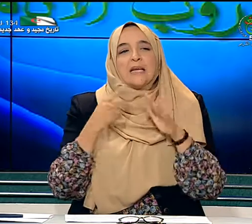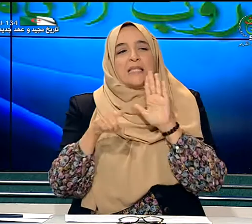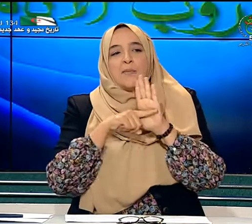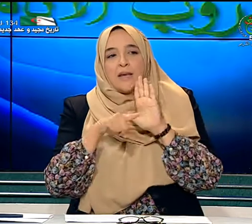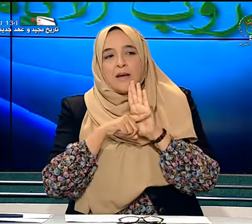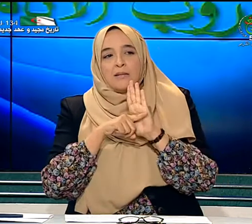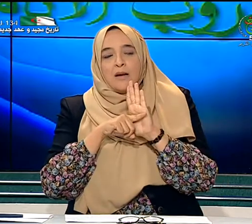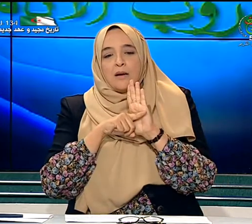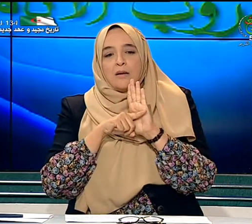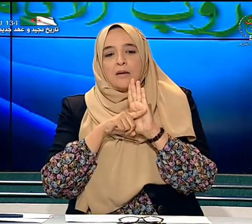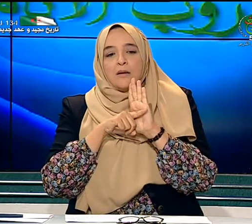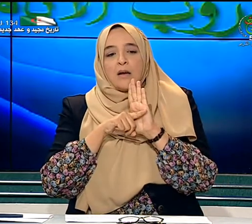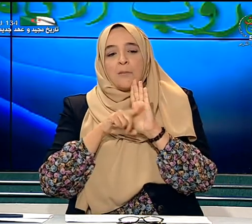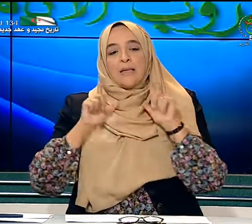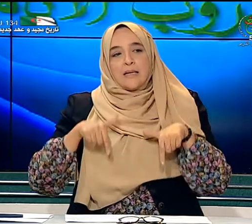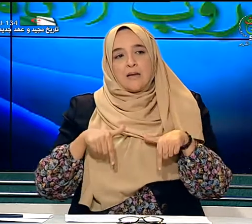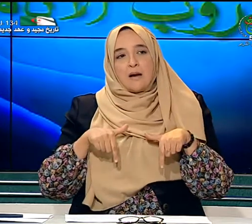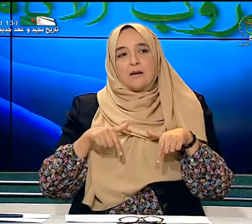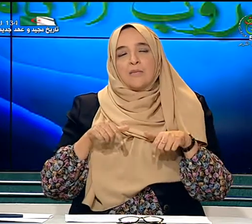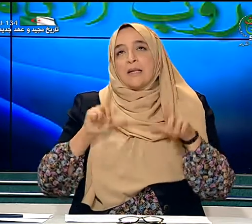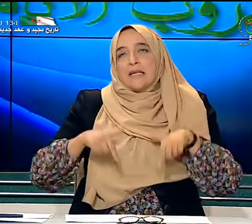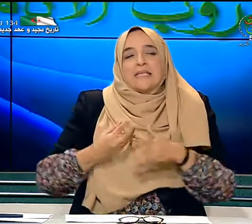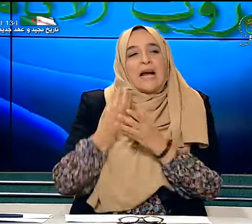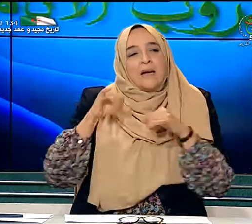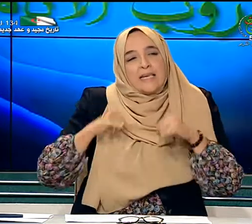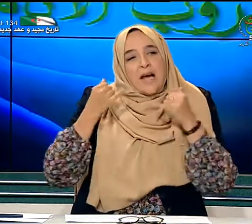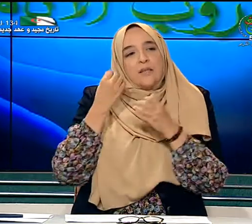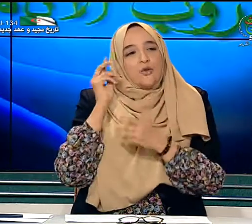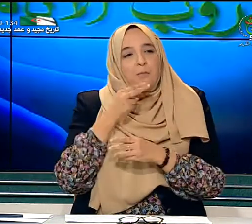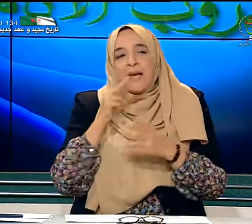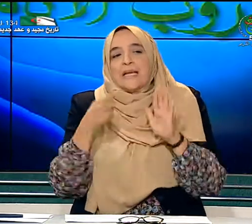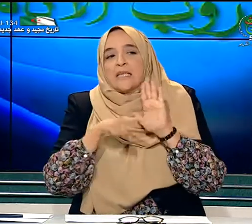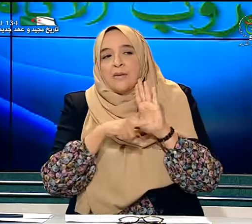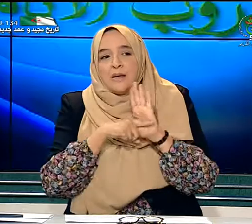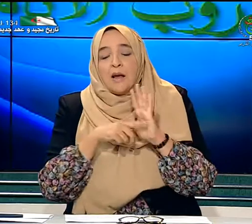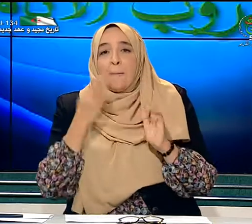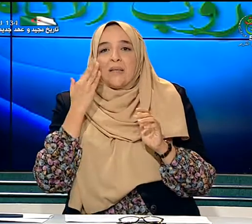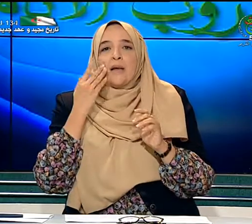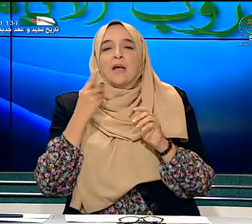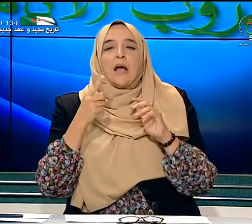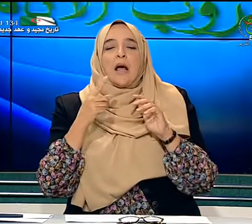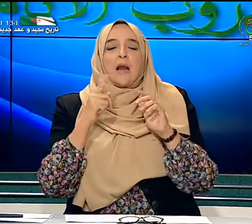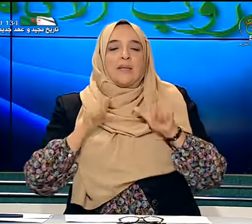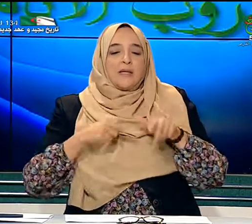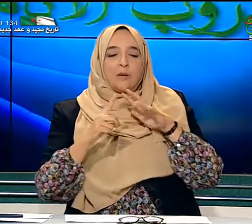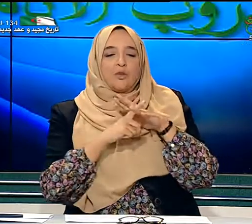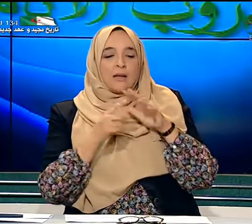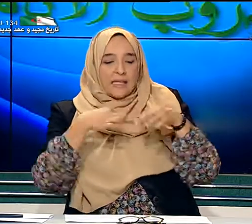السلبيات المدرسة مدرسة صغار الصم ما هي السلبيات مثلا المدرسة القسم